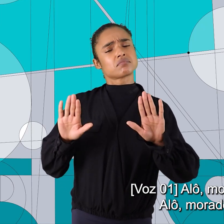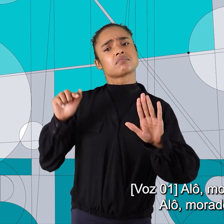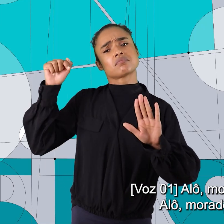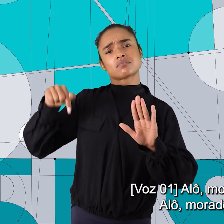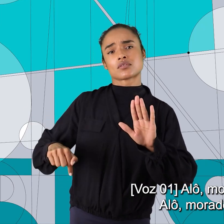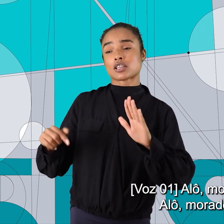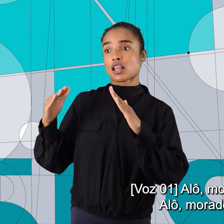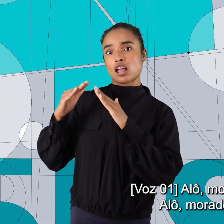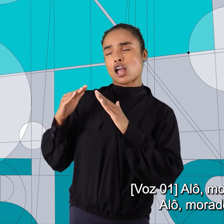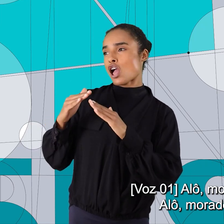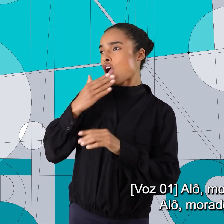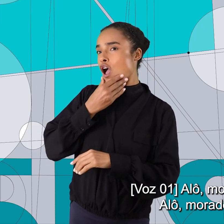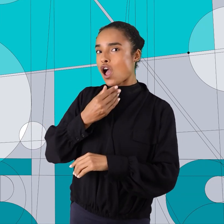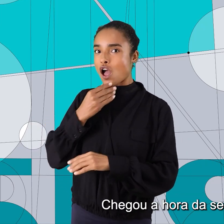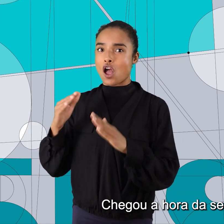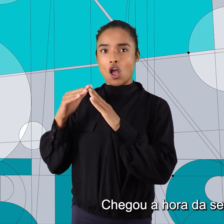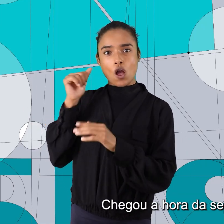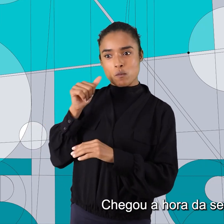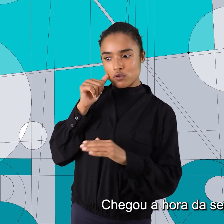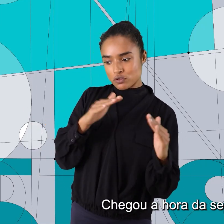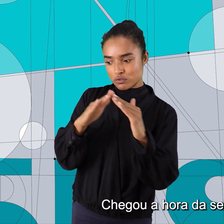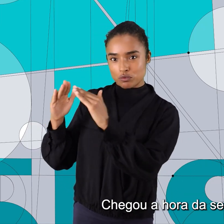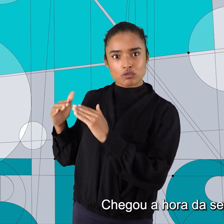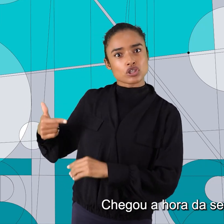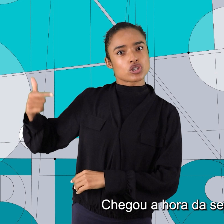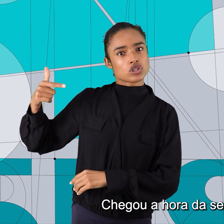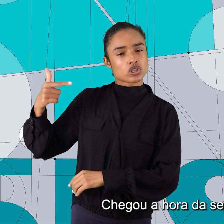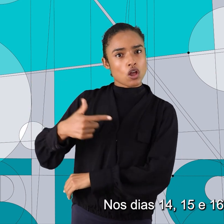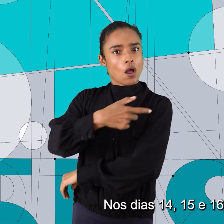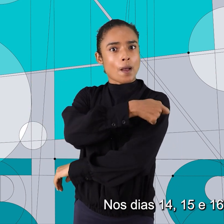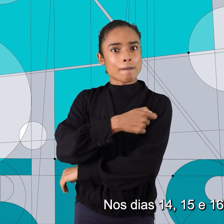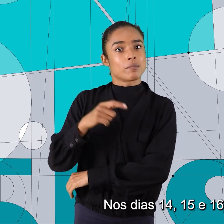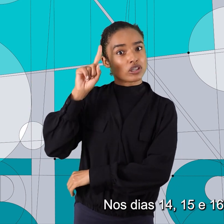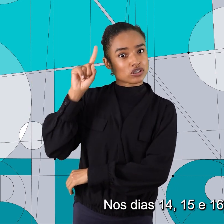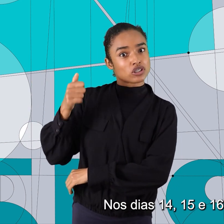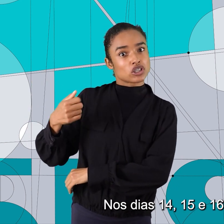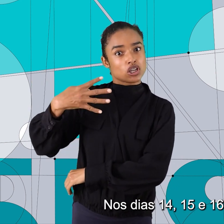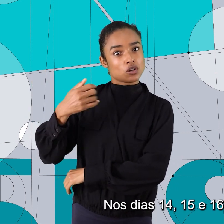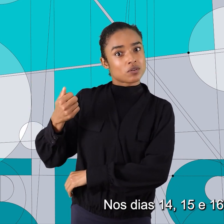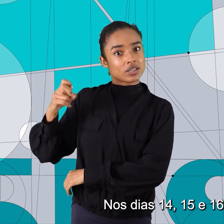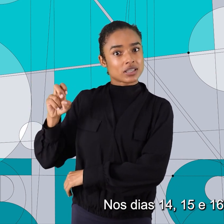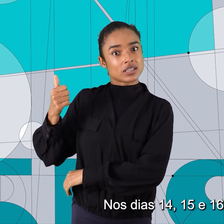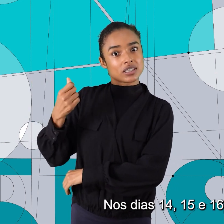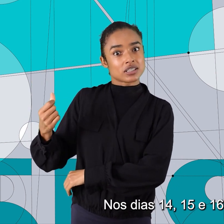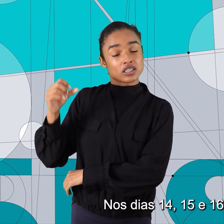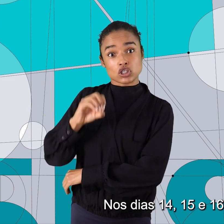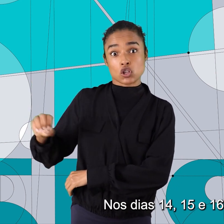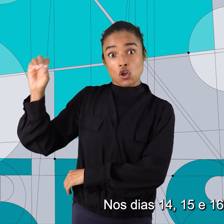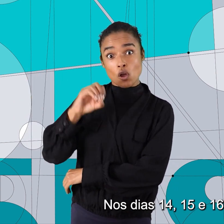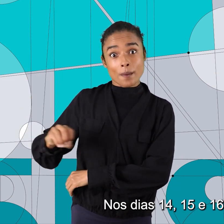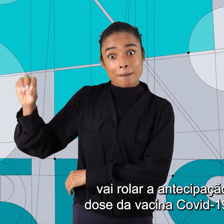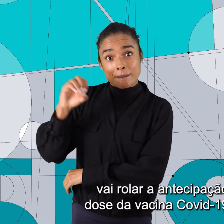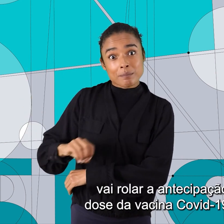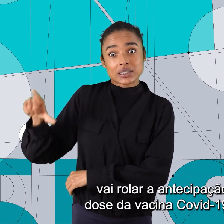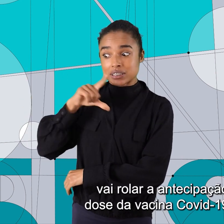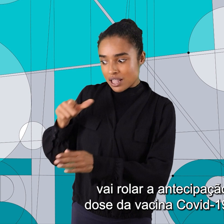Alô, moradora! Alô, morador! Chegou a hora da segunda dose. Nos dias 14, 15 e 16 de